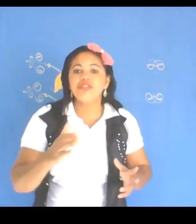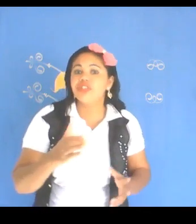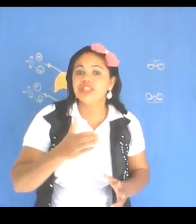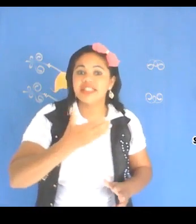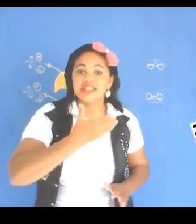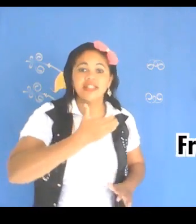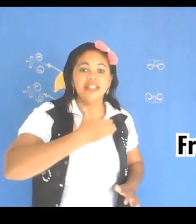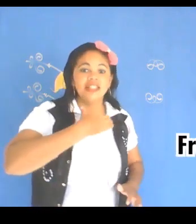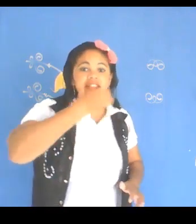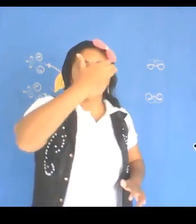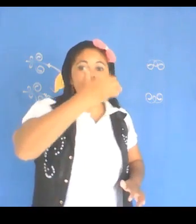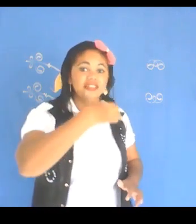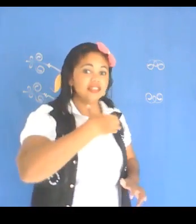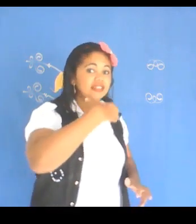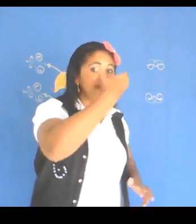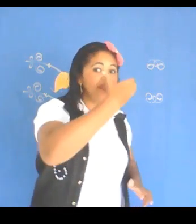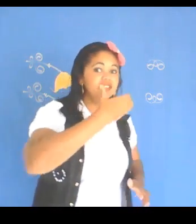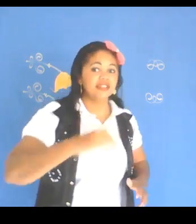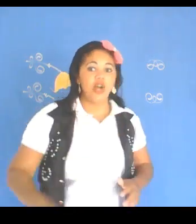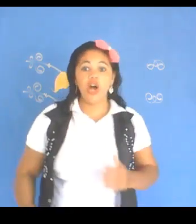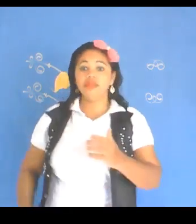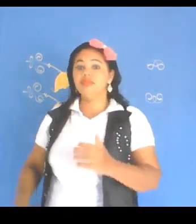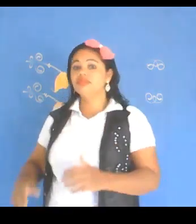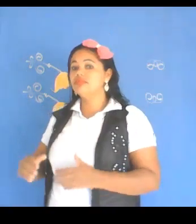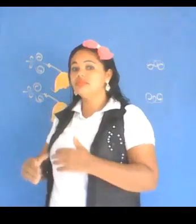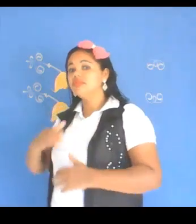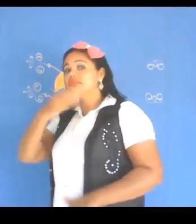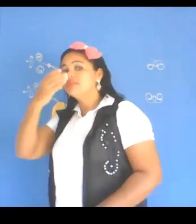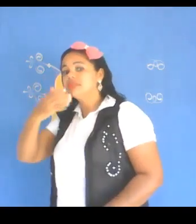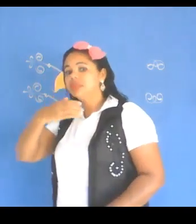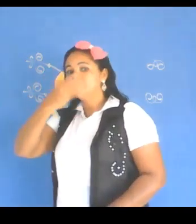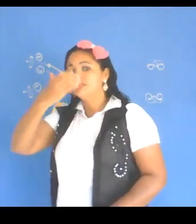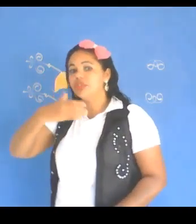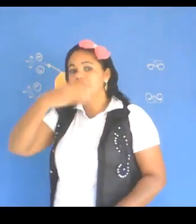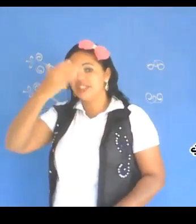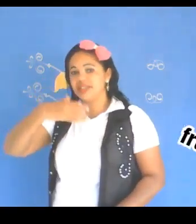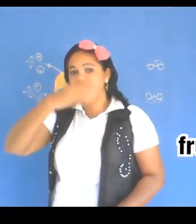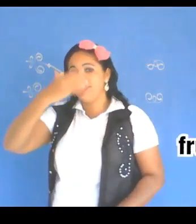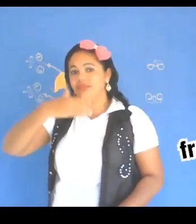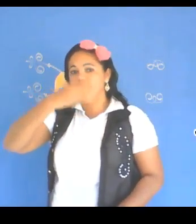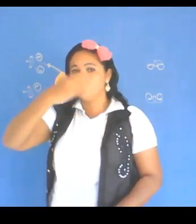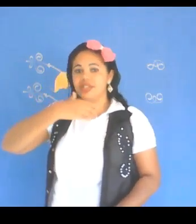frutas ou frutas, tá vendo? Frutas,